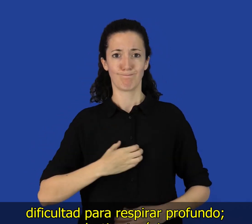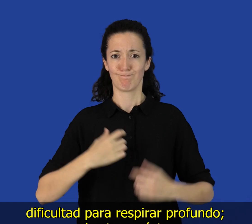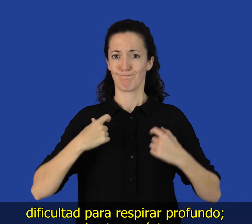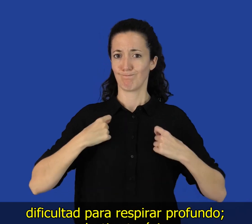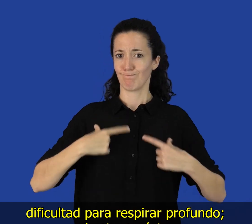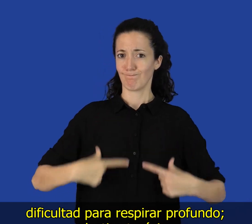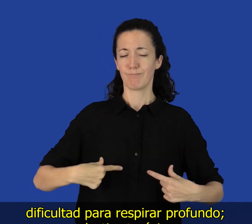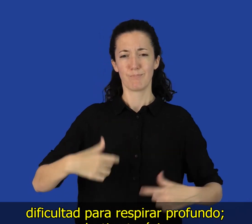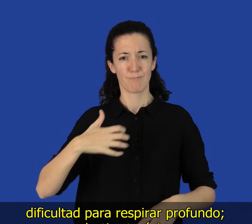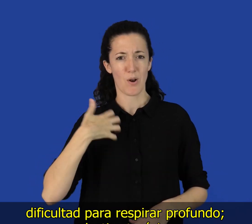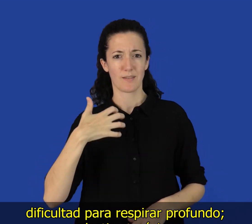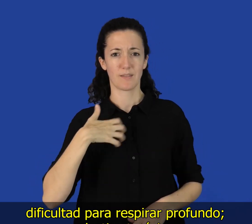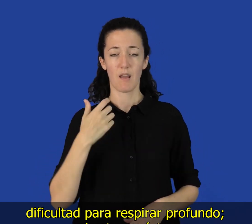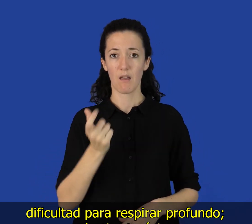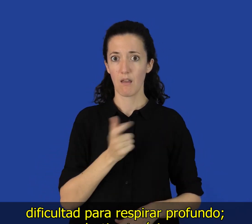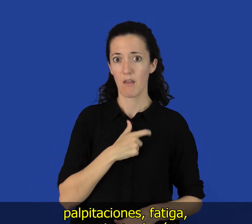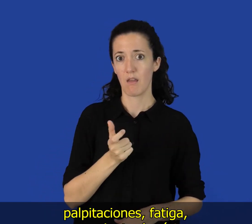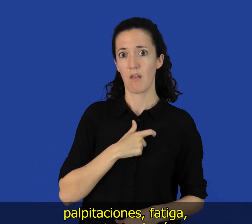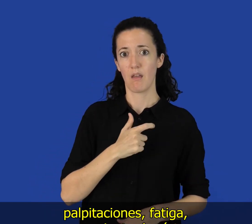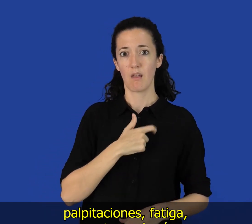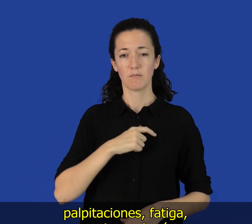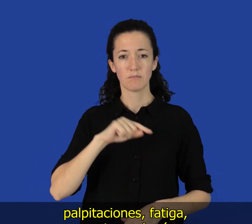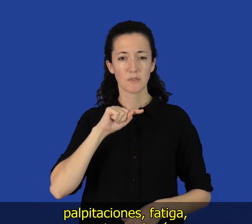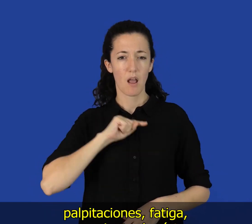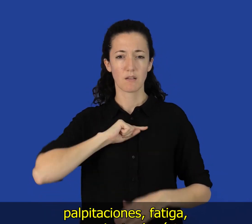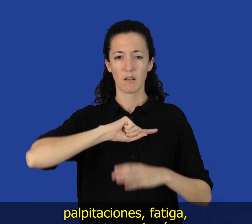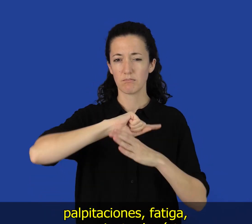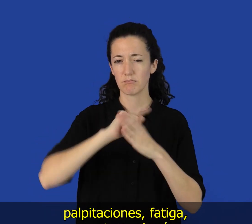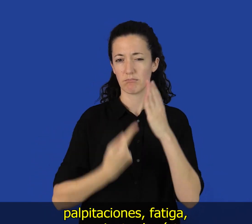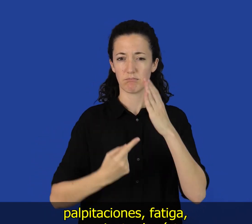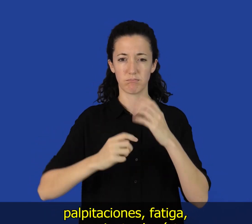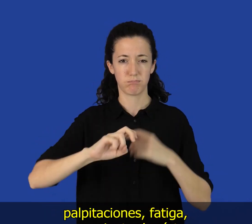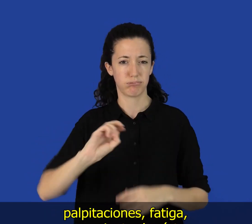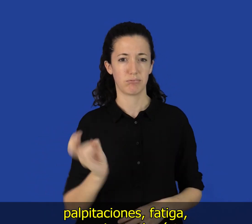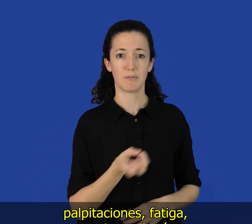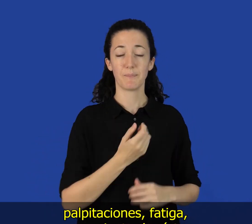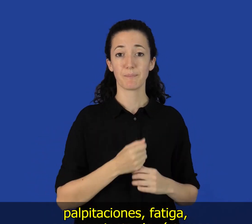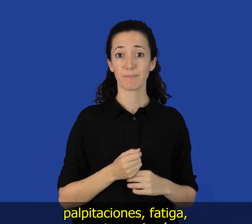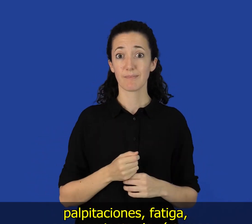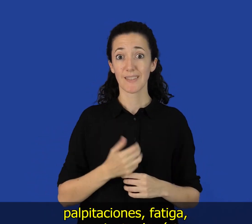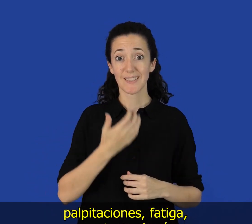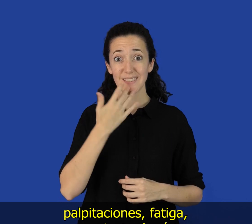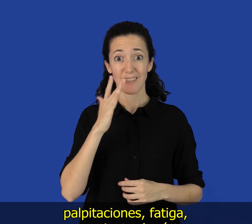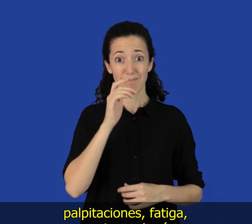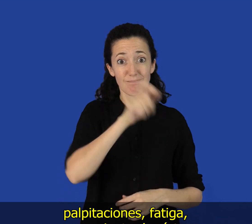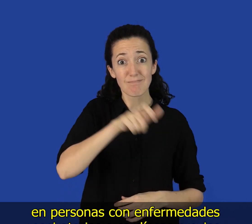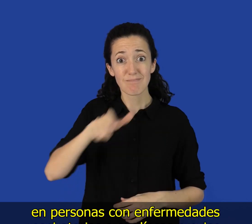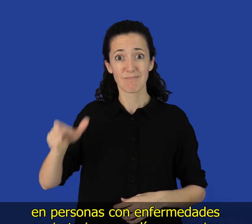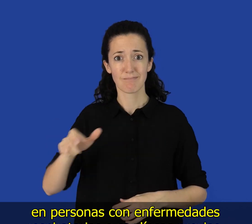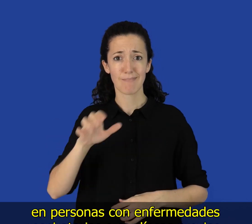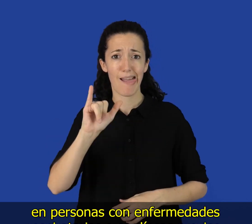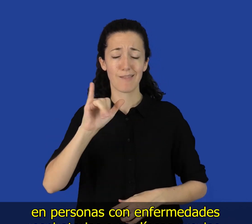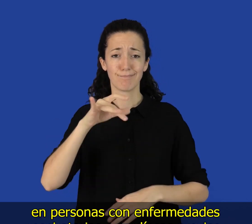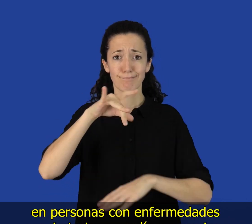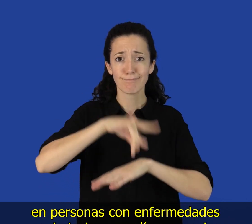molestias torácicas, palpitaciones, fatiga y agravamiento de síntomas en personas con enfermedades